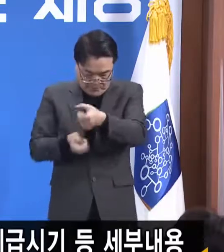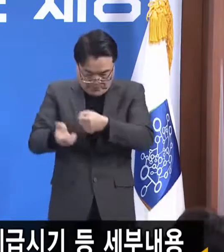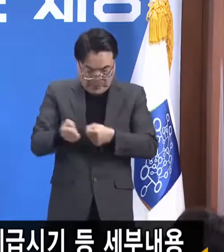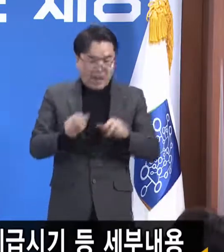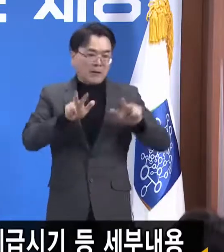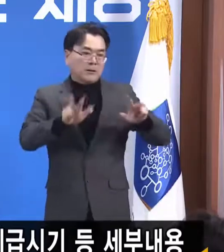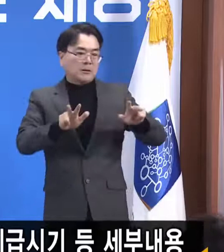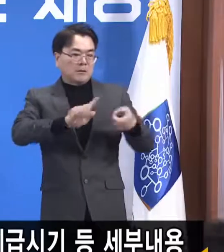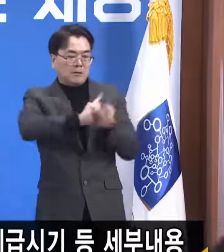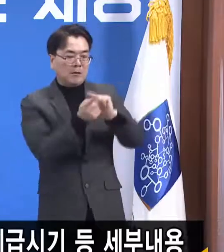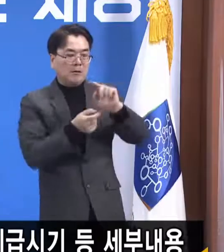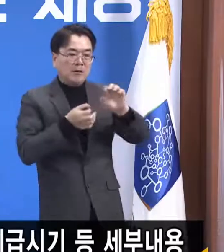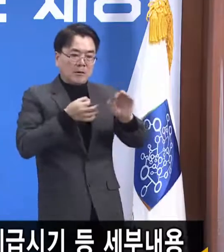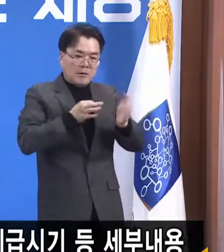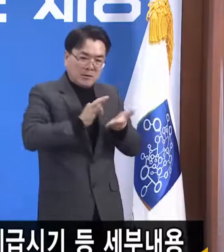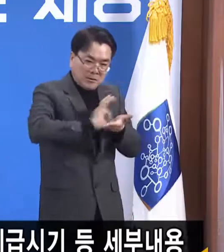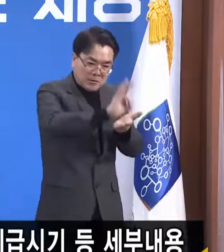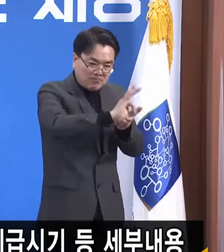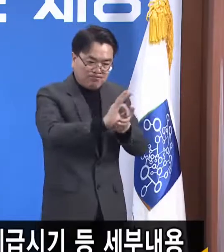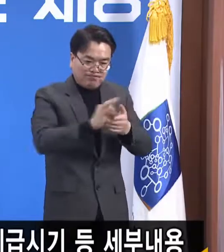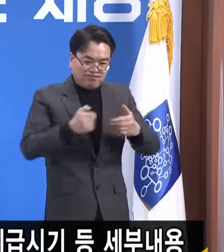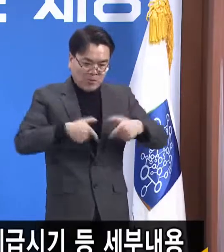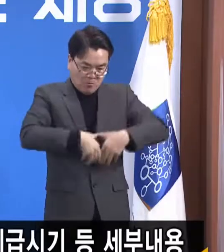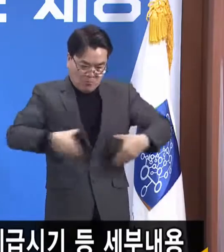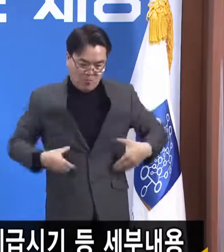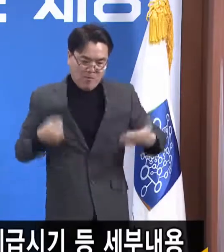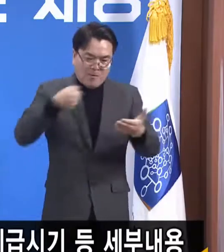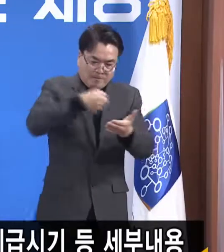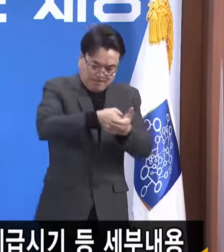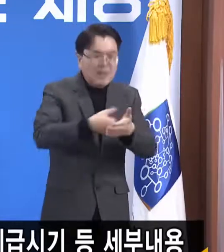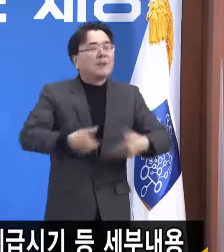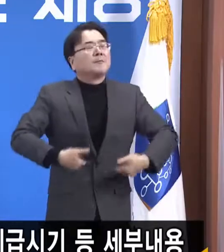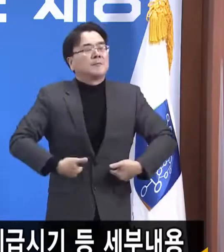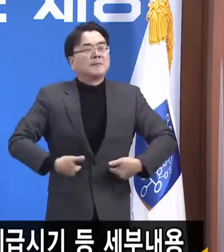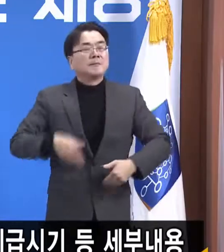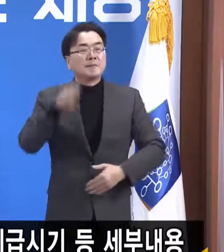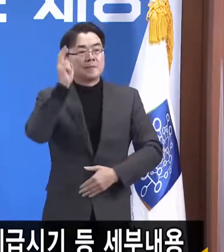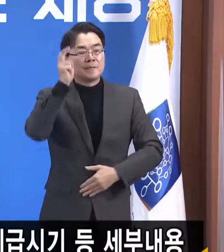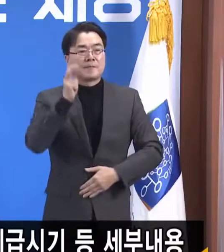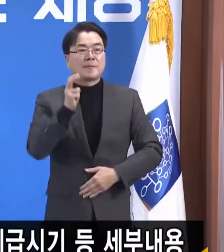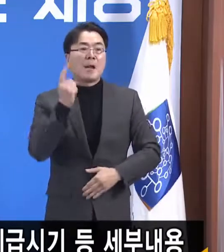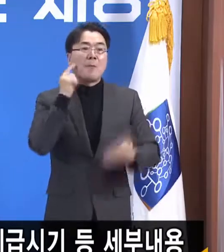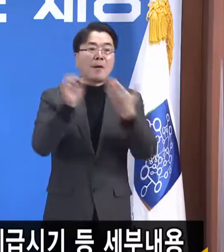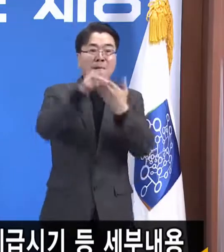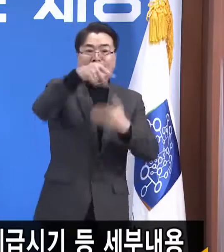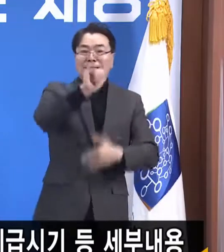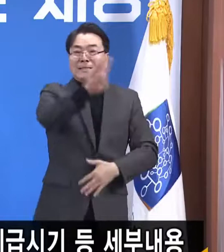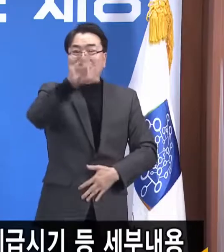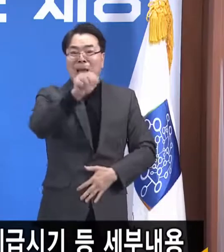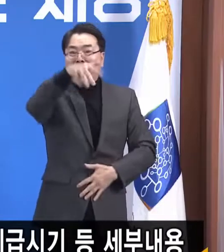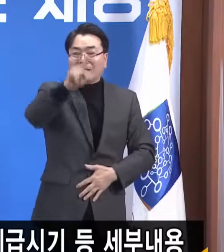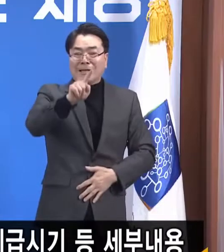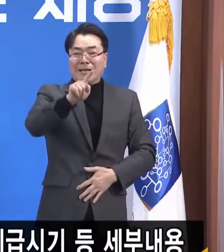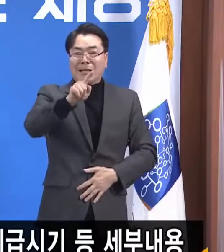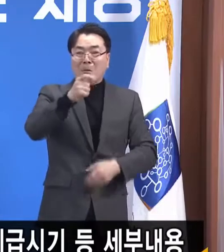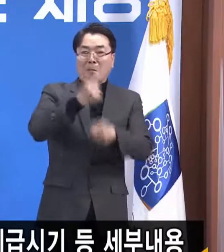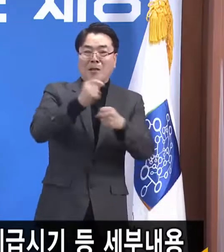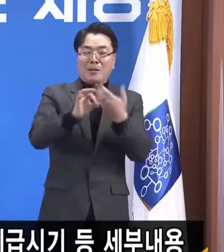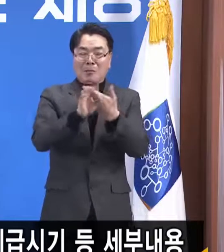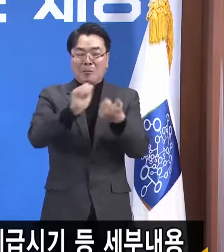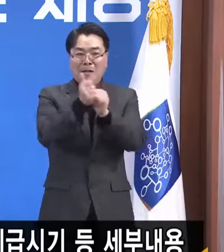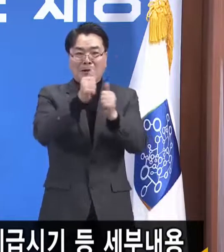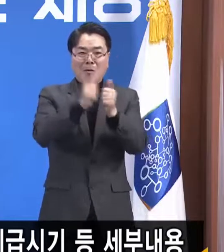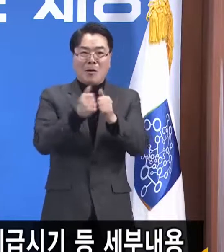결단해야 된다고 생각합니다. 혹시 지방채 발행한다니까 일부에서 그러면 도민